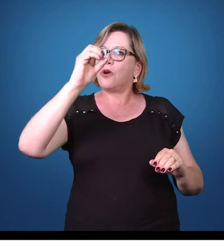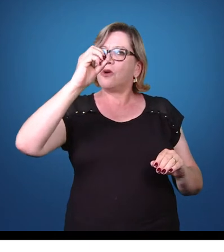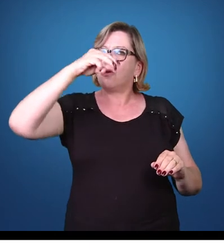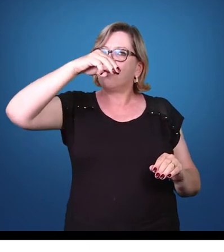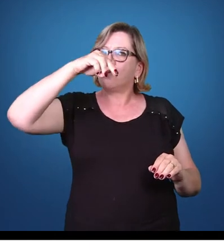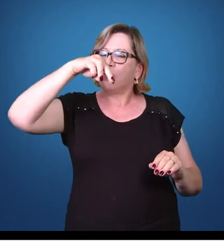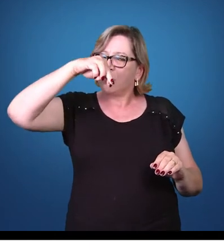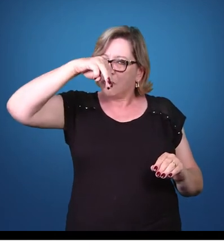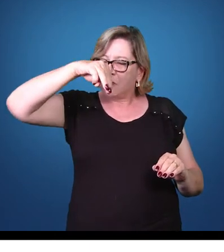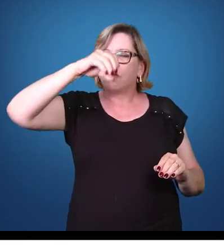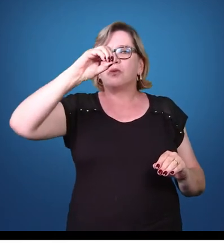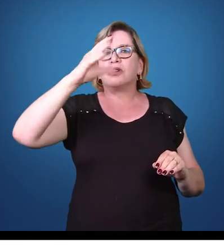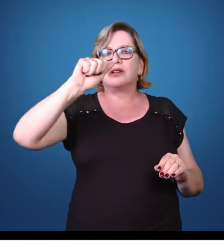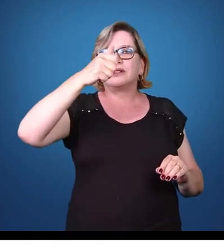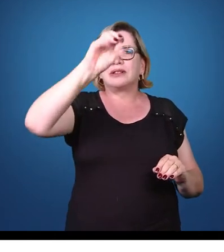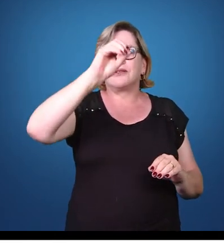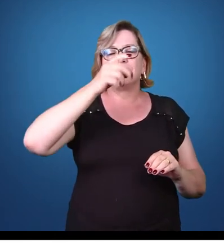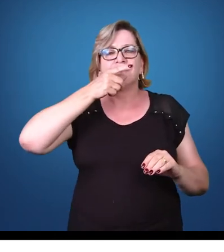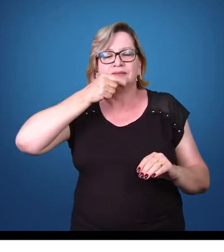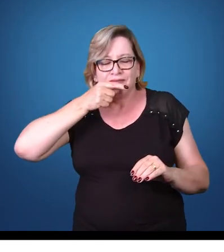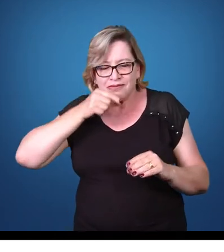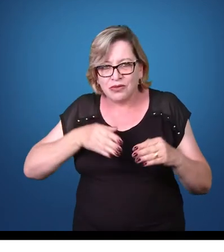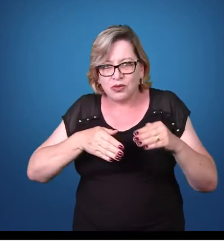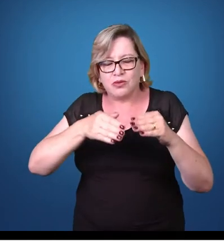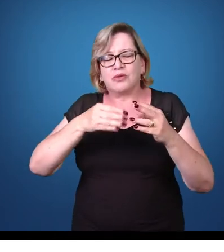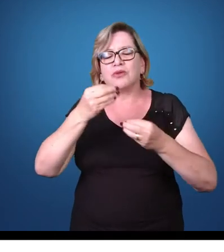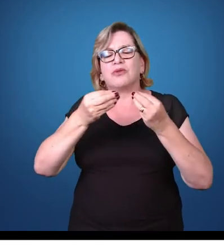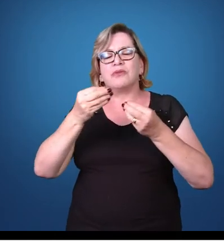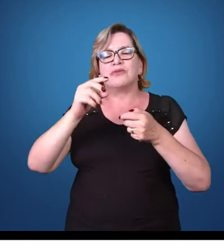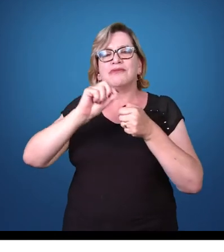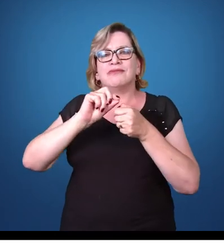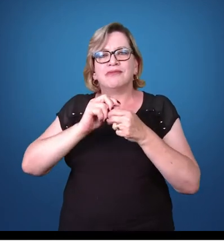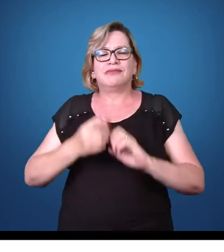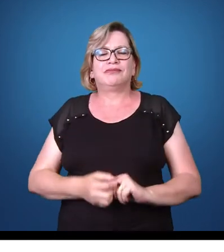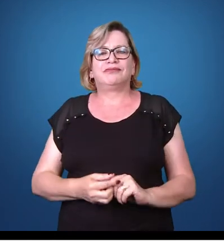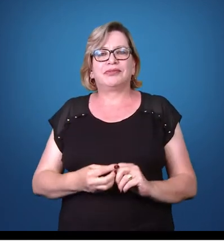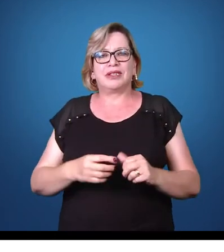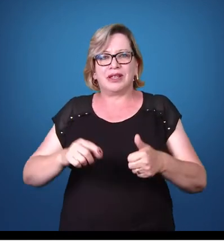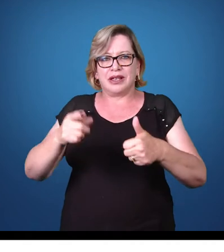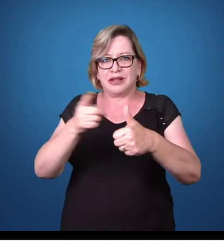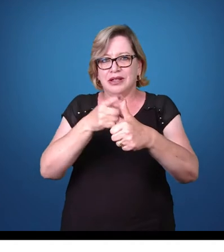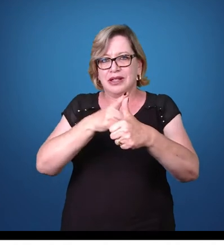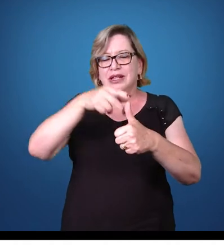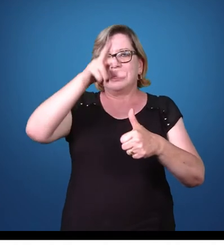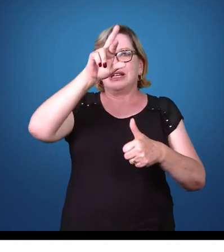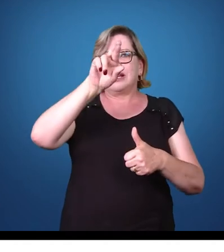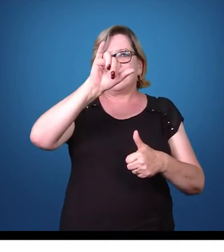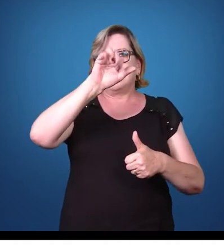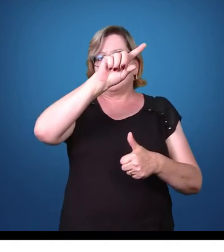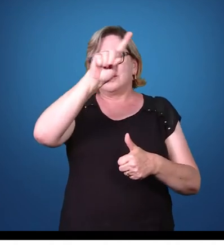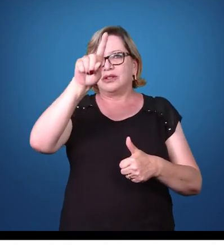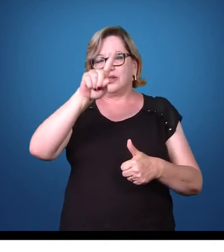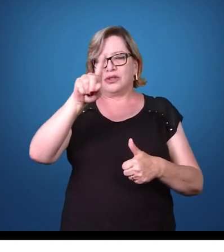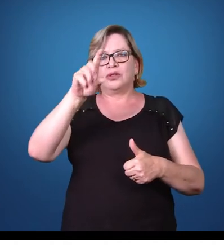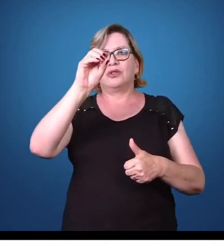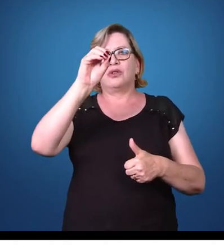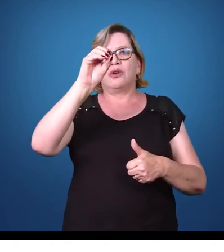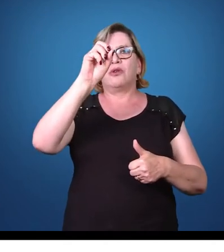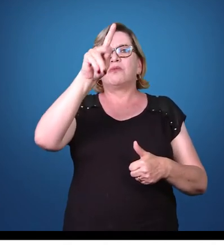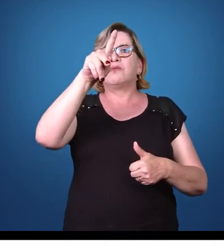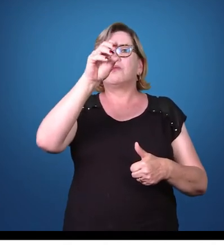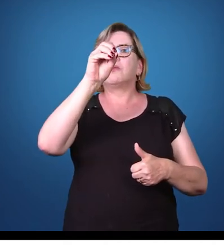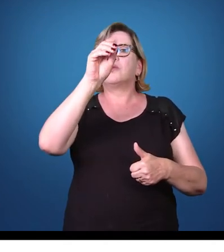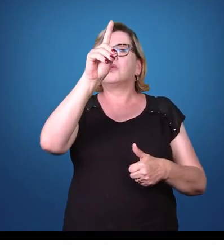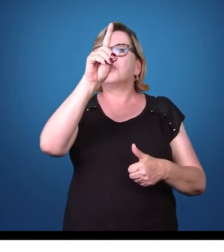locomoção varia de um organismo, de um grupo de organismos para outro. Primeiramente nós temos os risópodos, que são aqueles protozoários